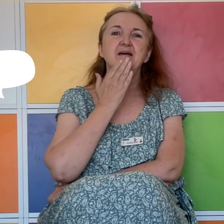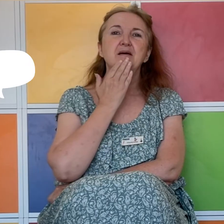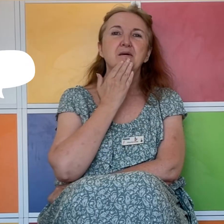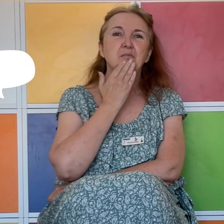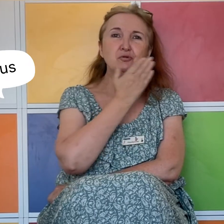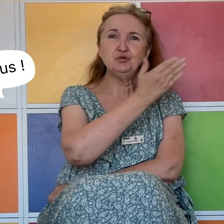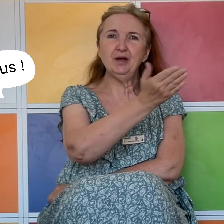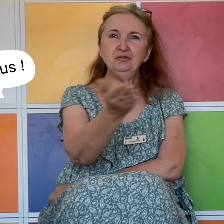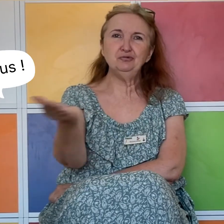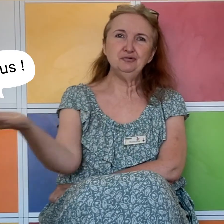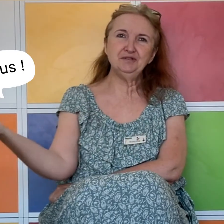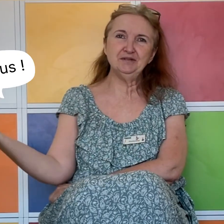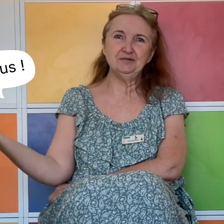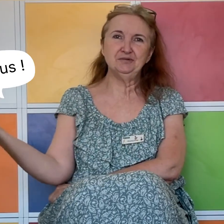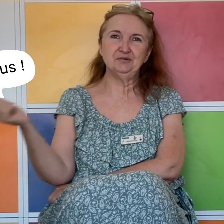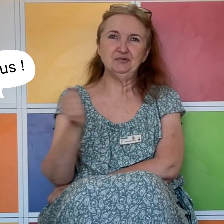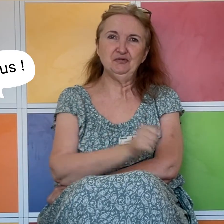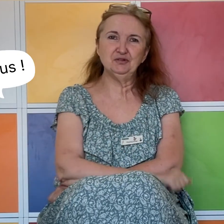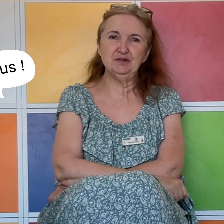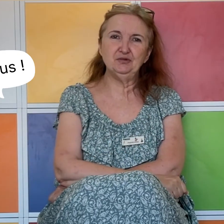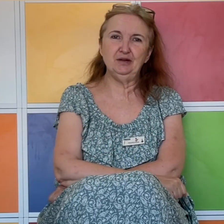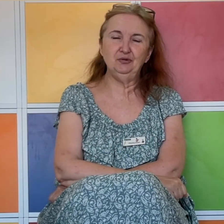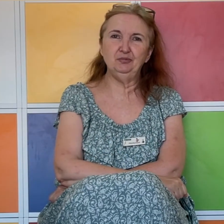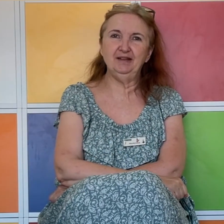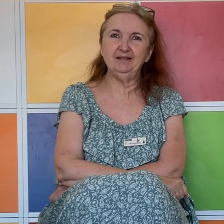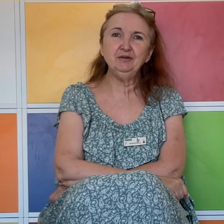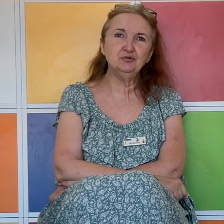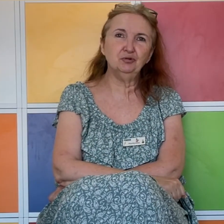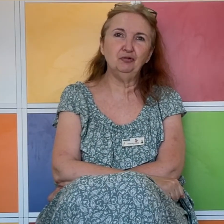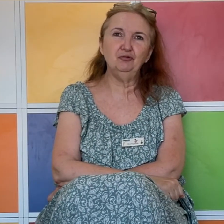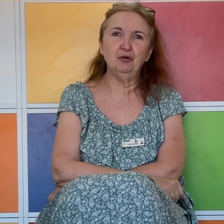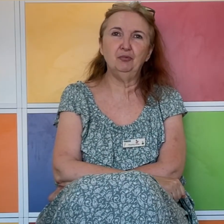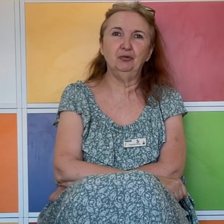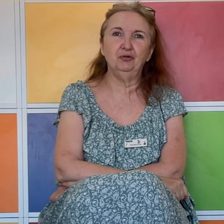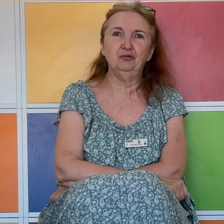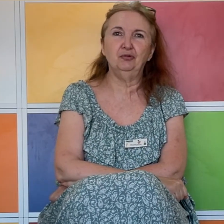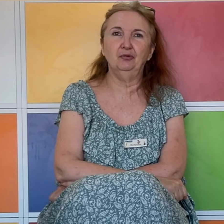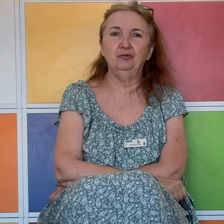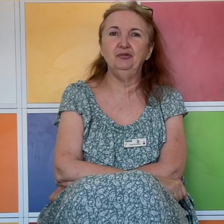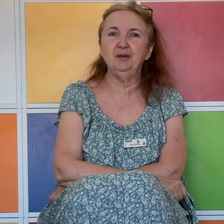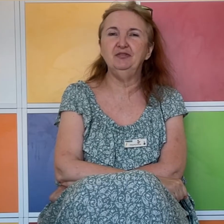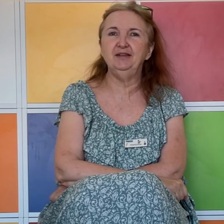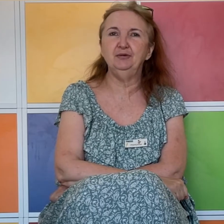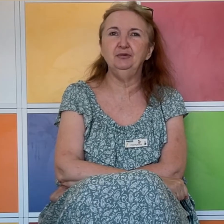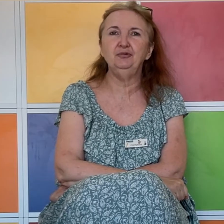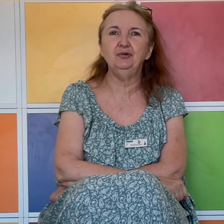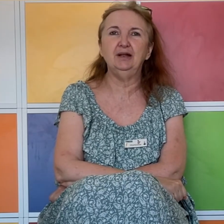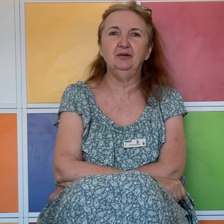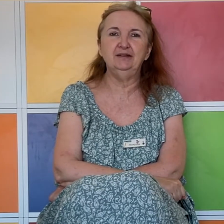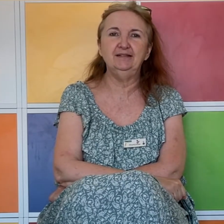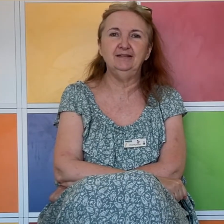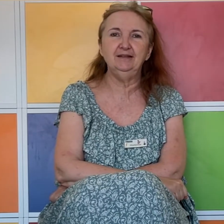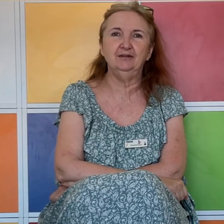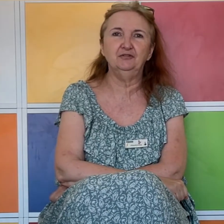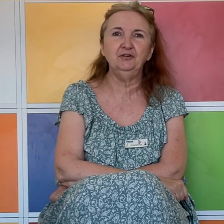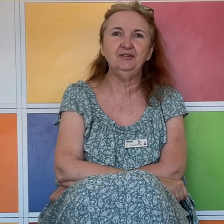Bonjour à tous, je suis Françoise de la Ludo Mediatek. se retrouve pour notre deuxième vidéo sur la langue des signes française.